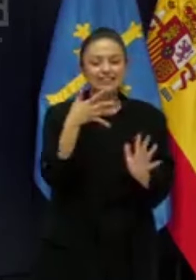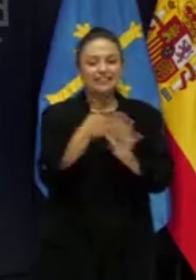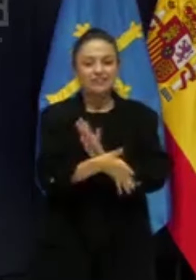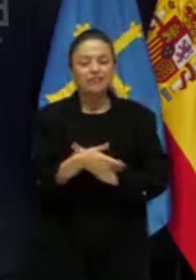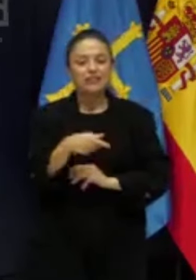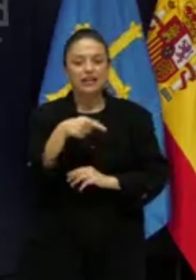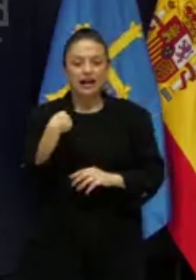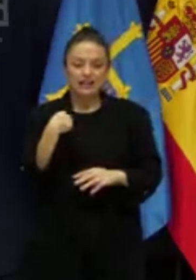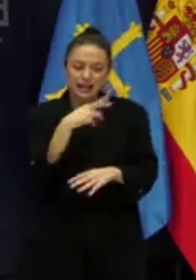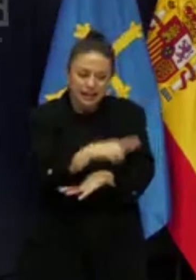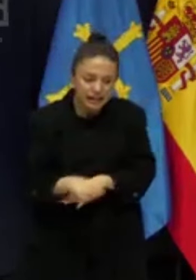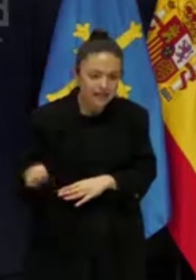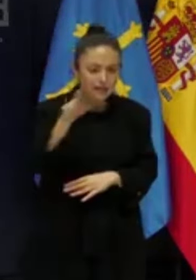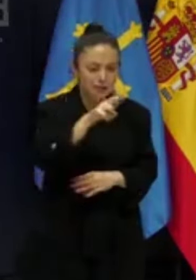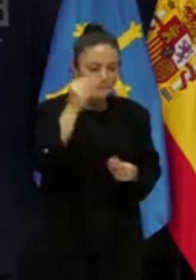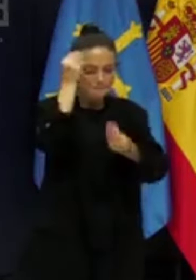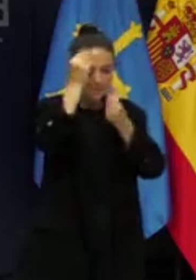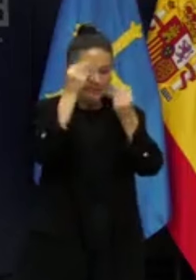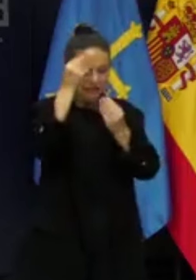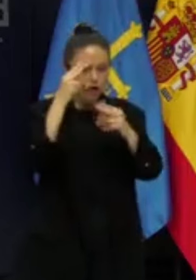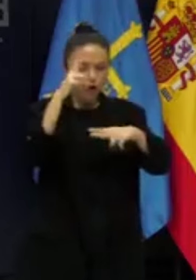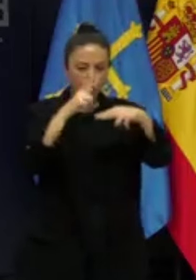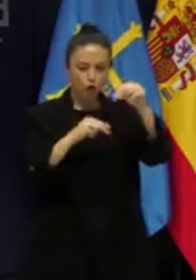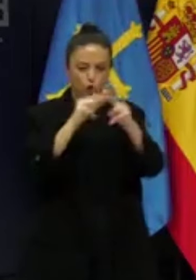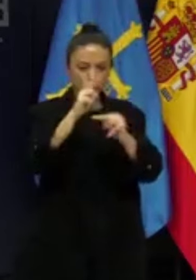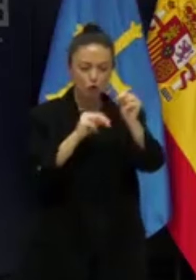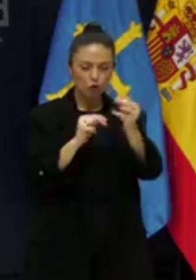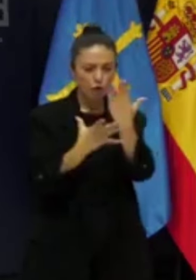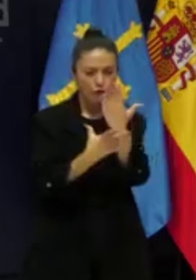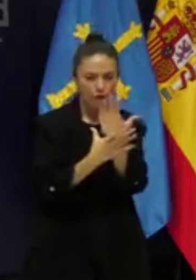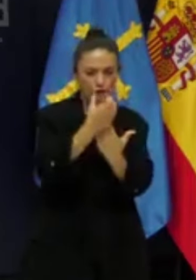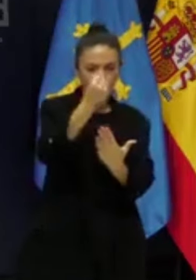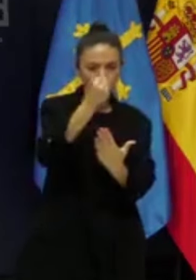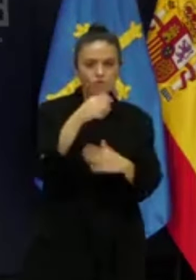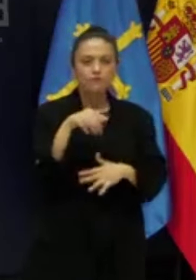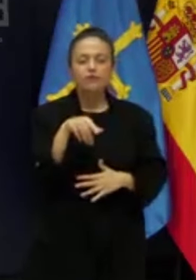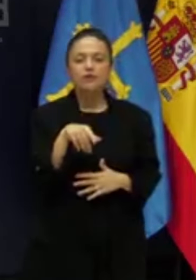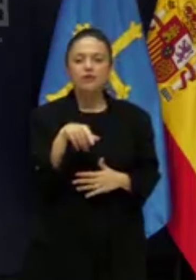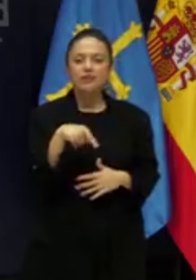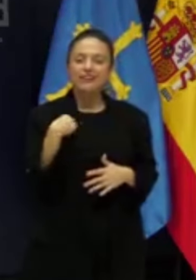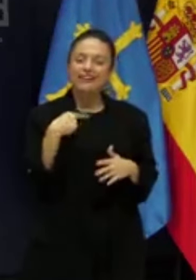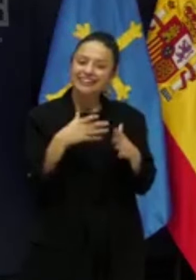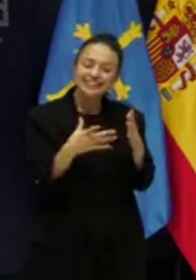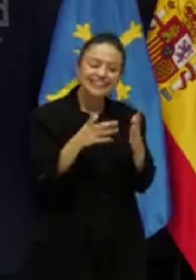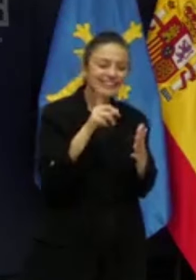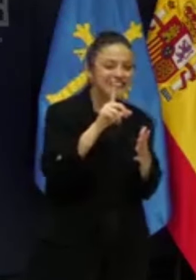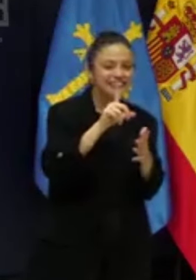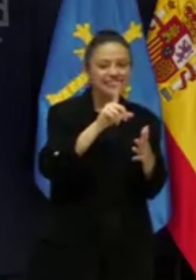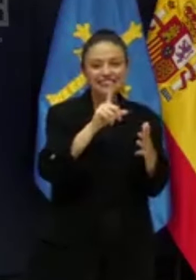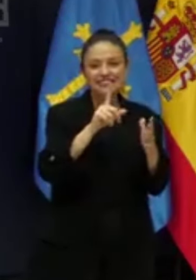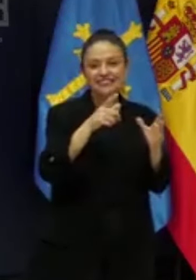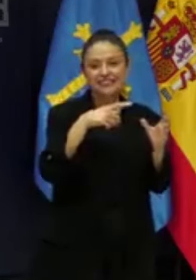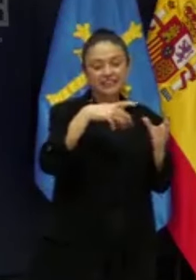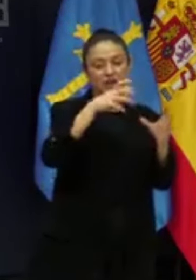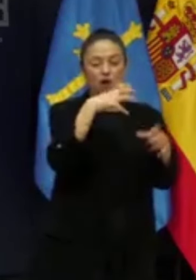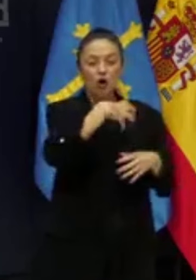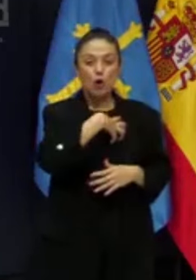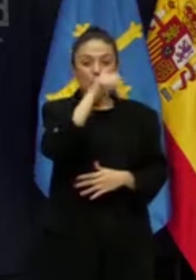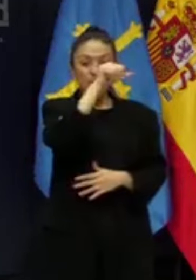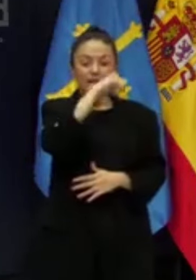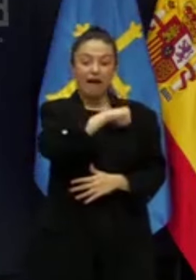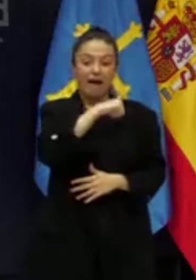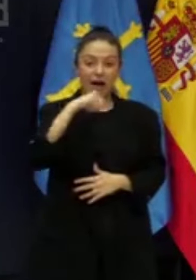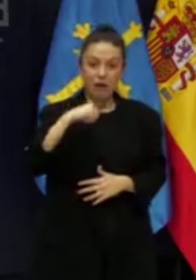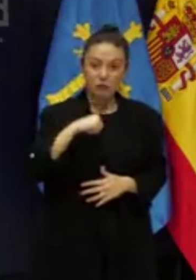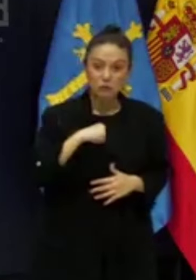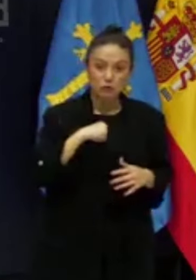y rehacerlo, pensando en esa construcción de Estado Federal, estamos en contra de la salida, repito, de cualquier comunidad autónoma del régimen común.